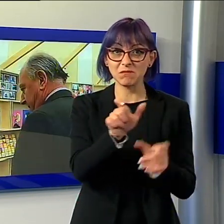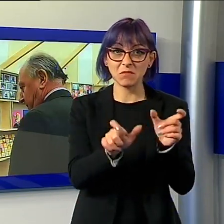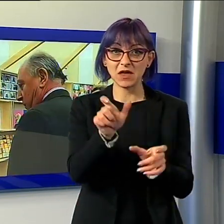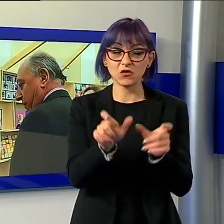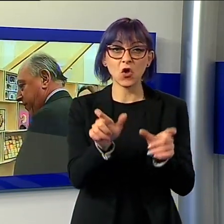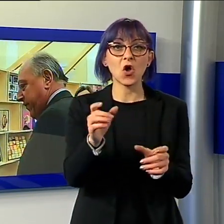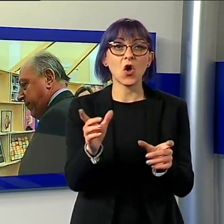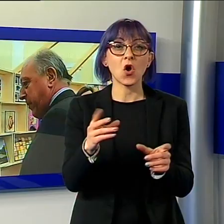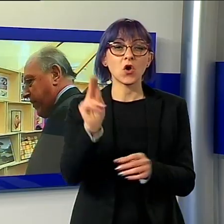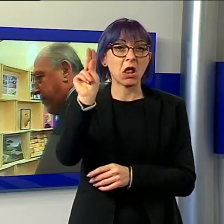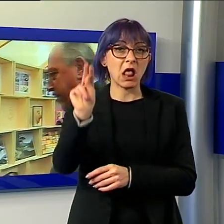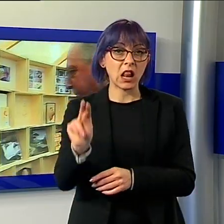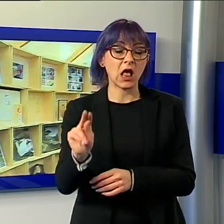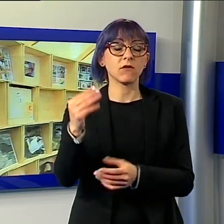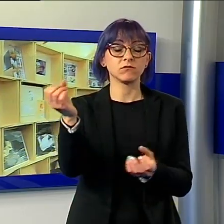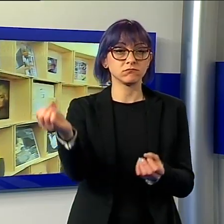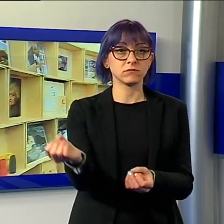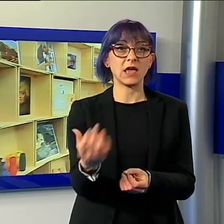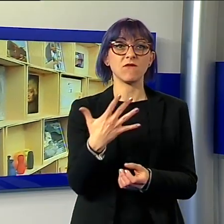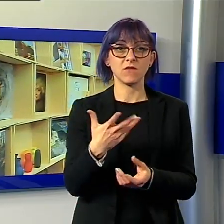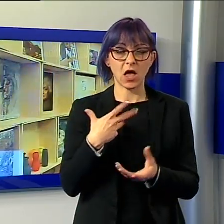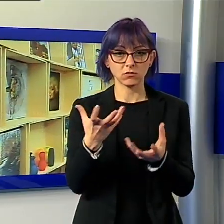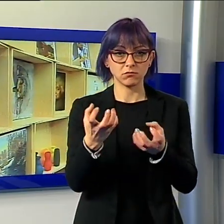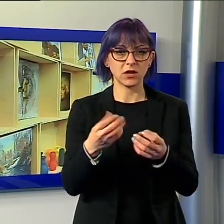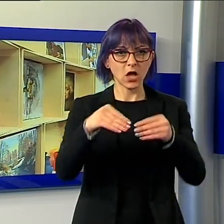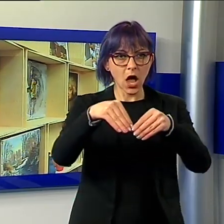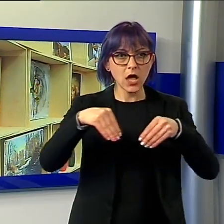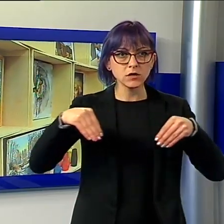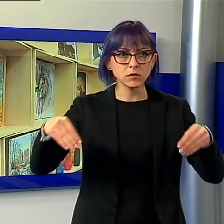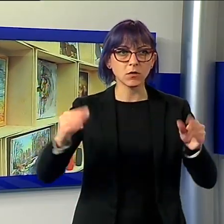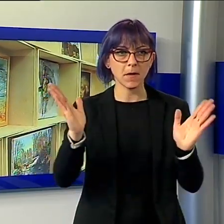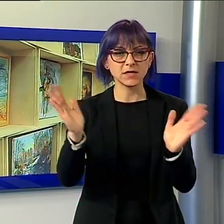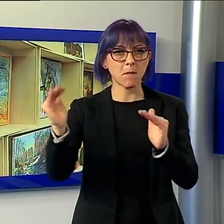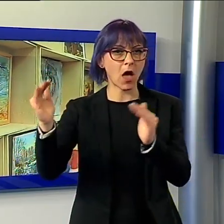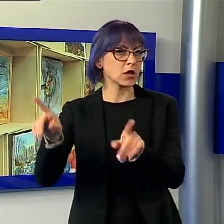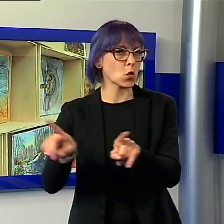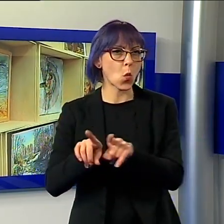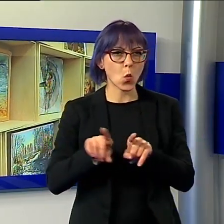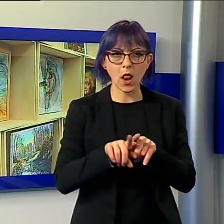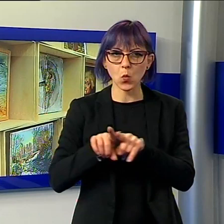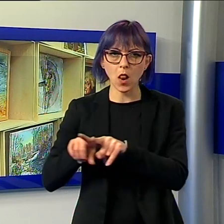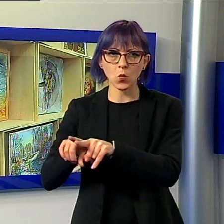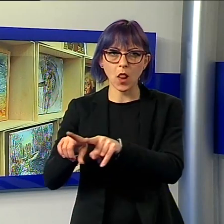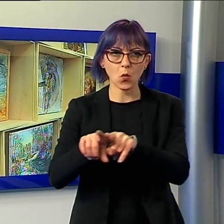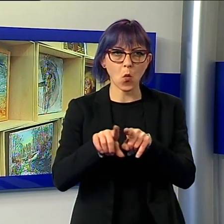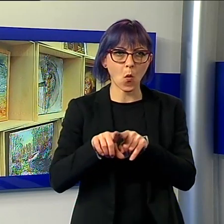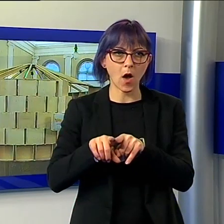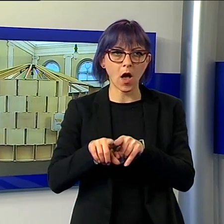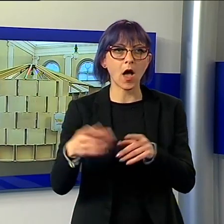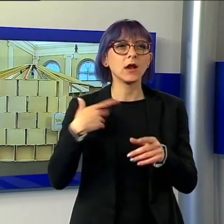'opera. I lavori sono stati poi esposti in spazi tutti uguali, in un allestimento denominato la Casa dell'Arte della Città.